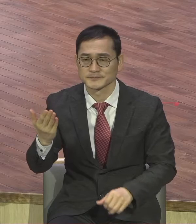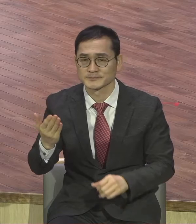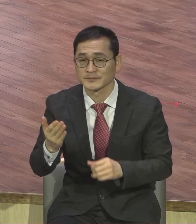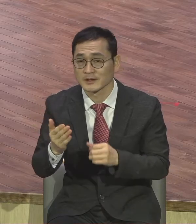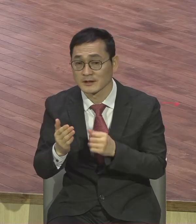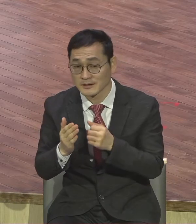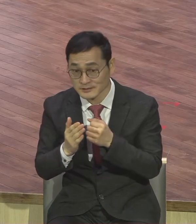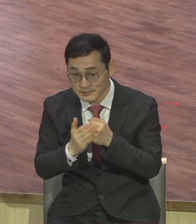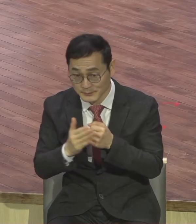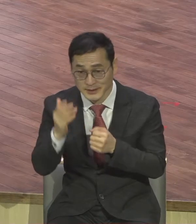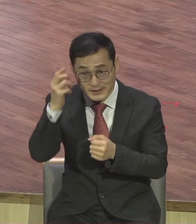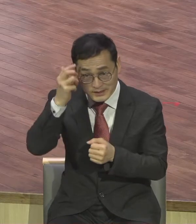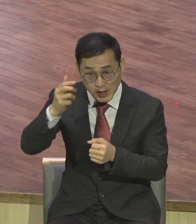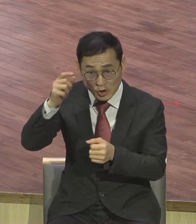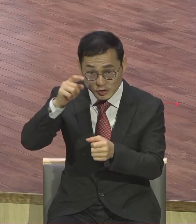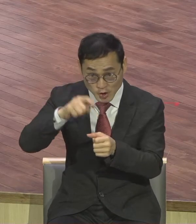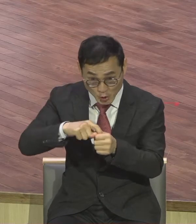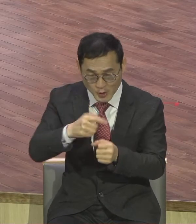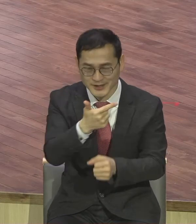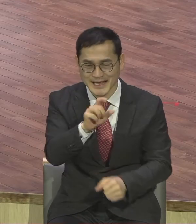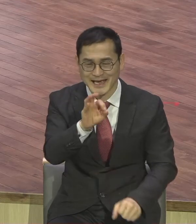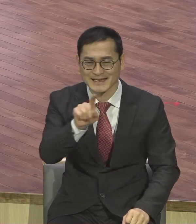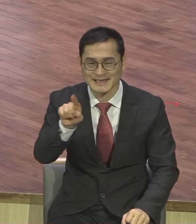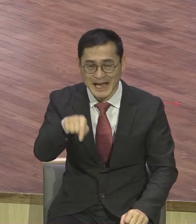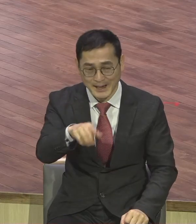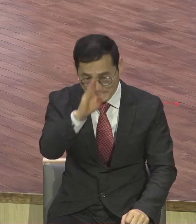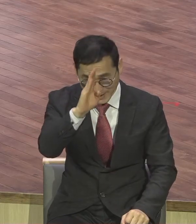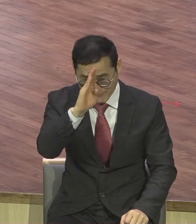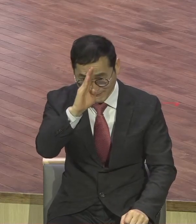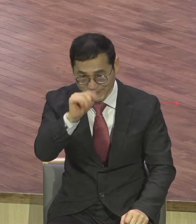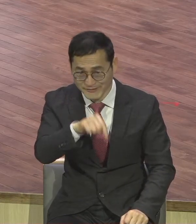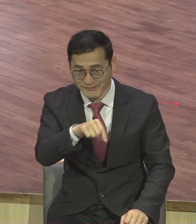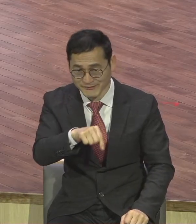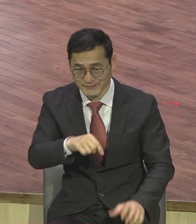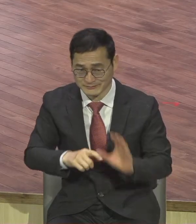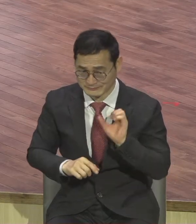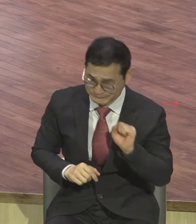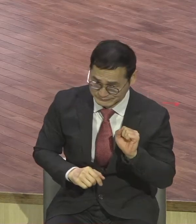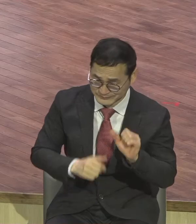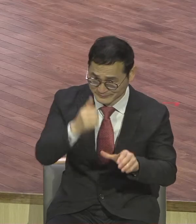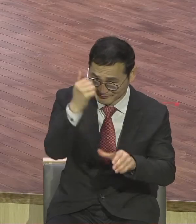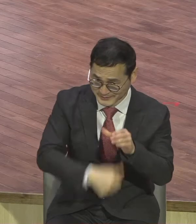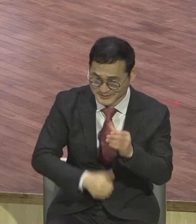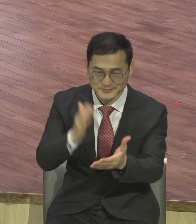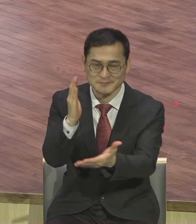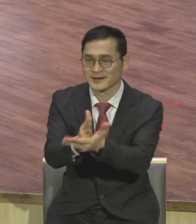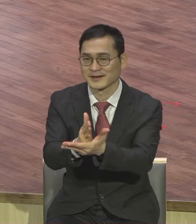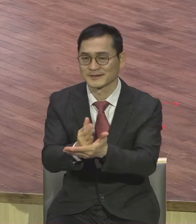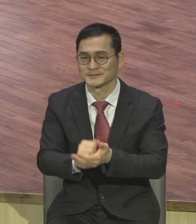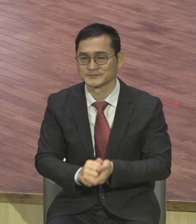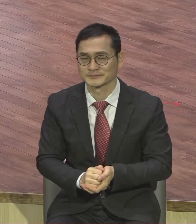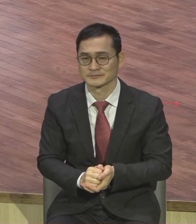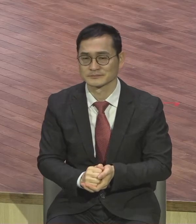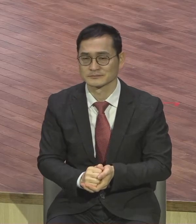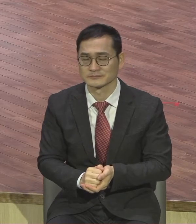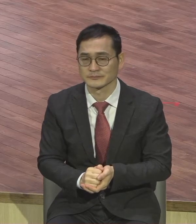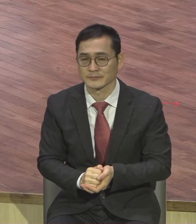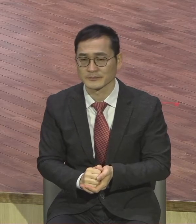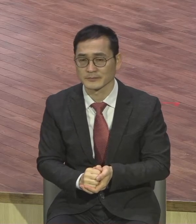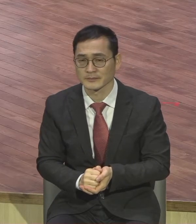영적으로 나약하라 정원에 빠지지 않길 바랍니다. 어떻게 하면 됩니까? 늘 깨어있어야 돼요. 영적으로